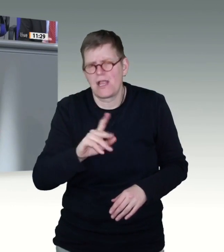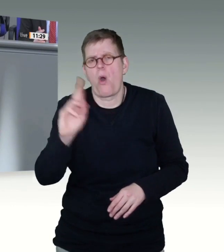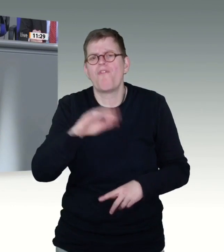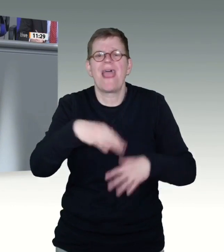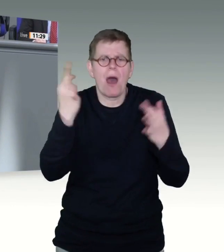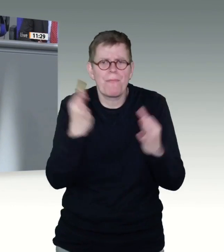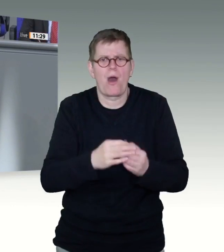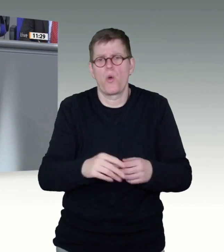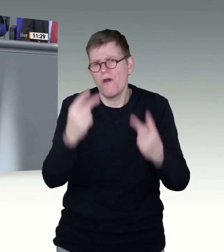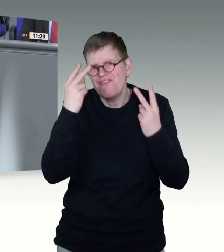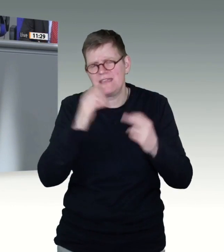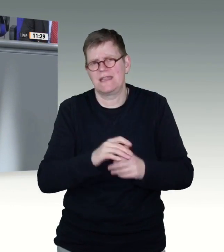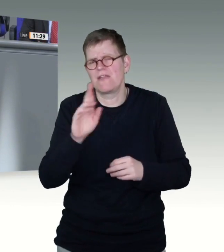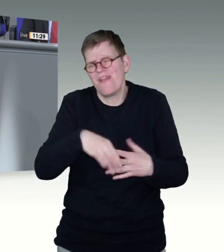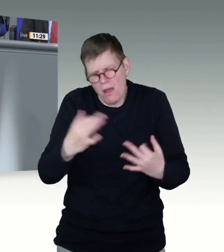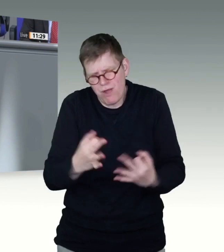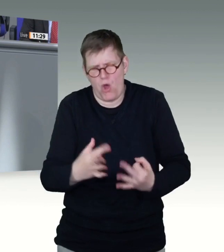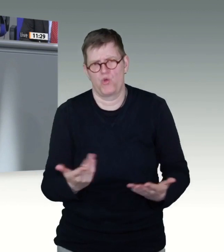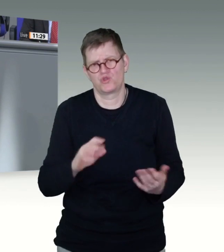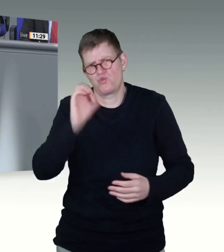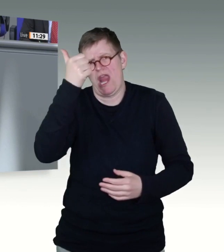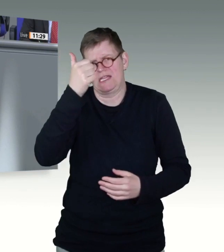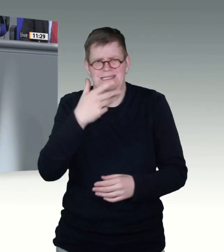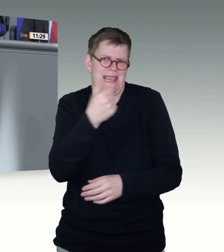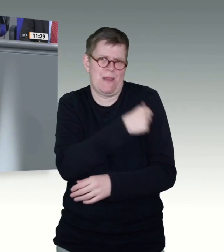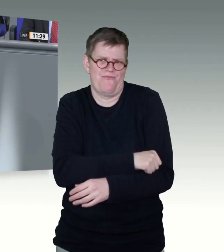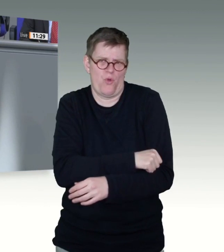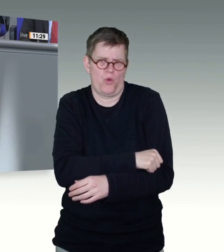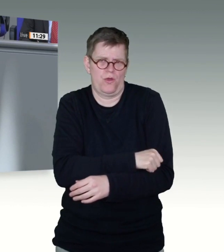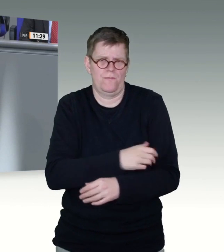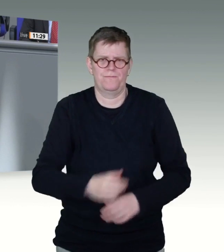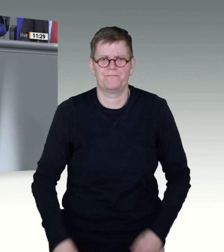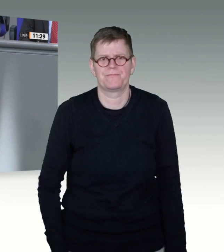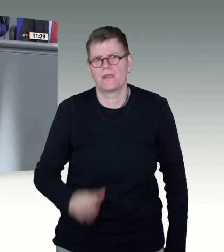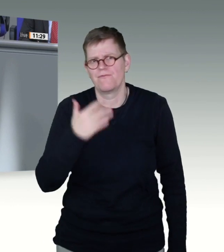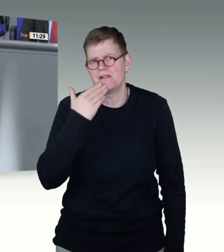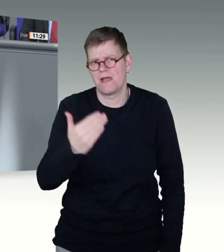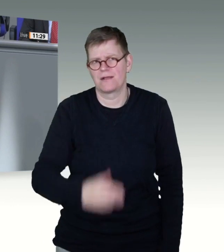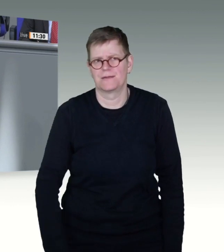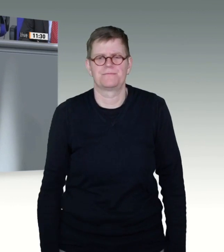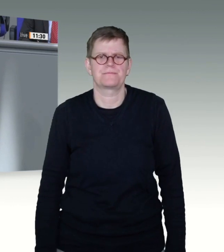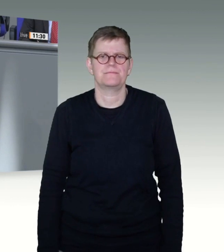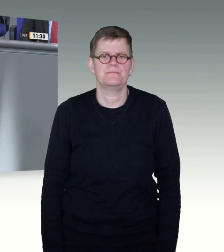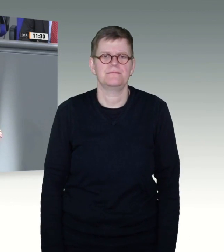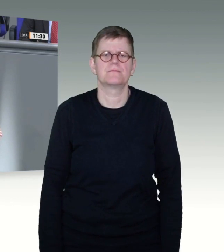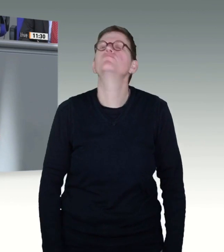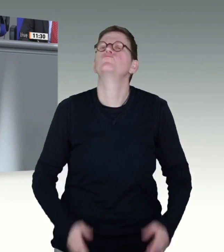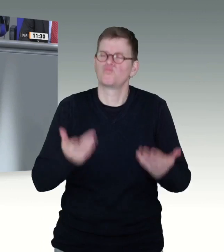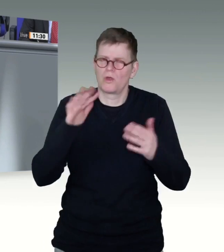Sie bestätigen ja, dass also in den Ländern die Impforganisationen und das ist deren